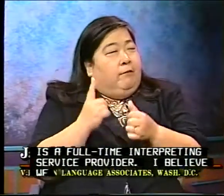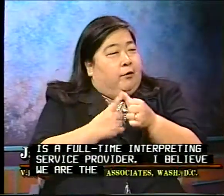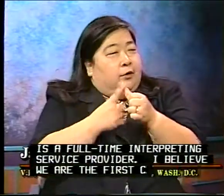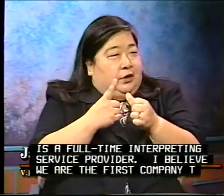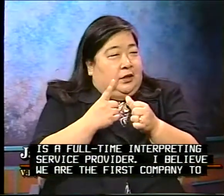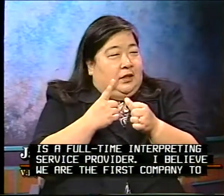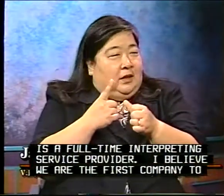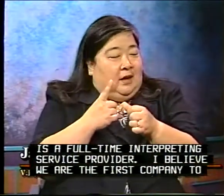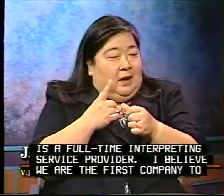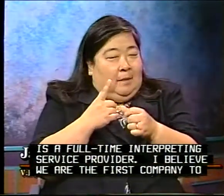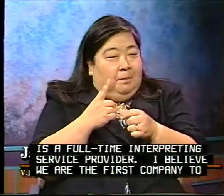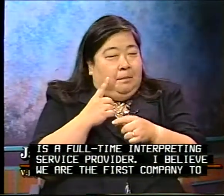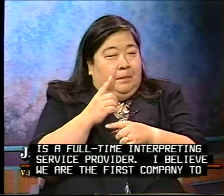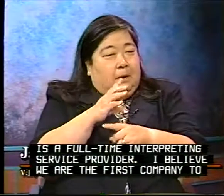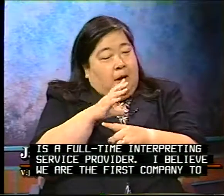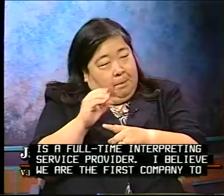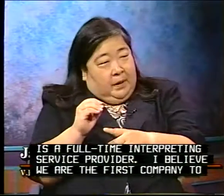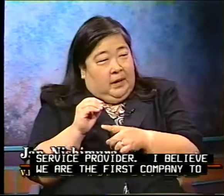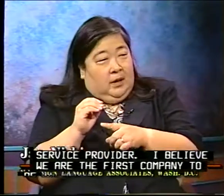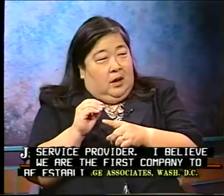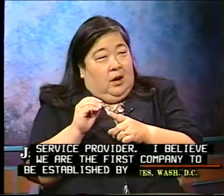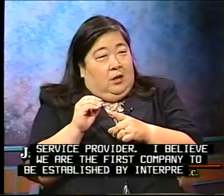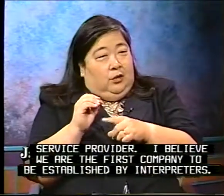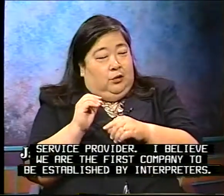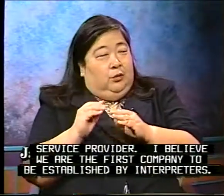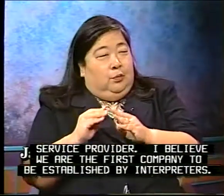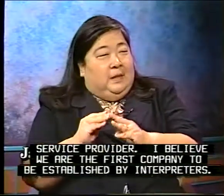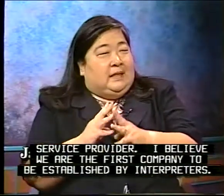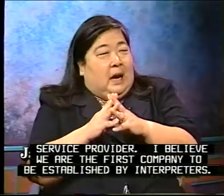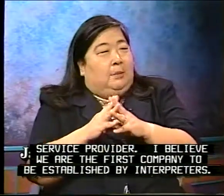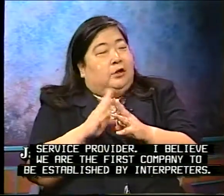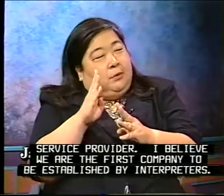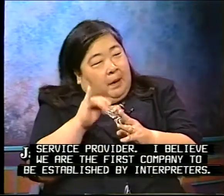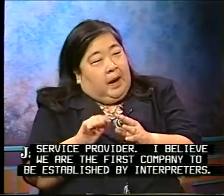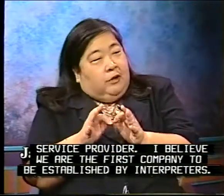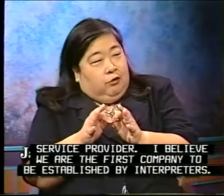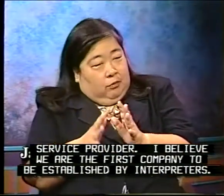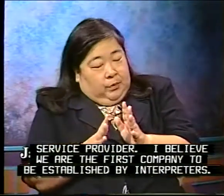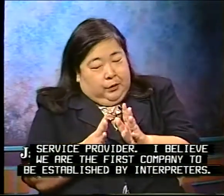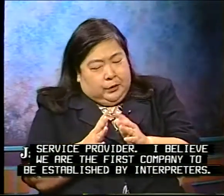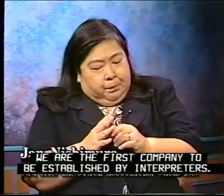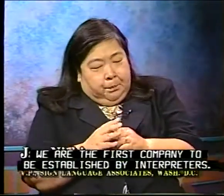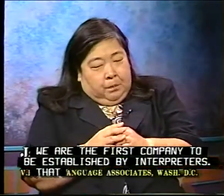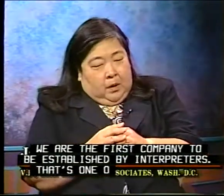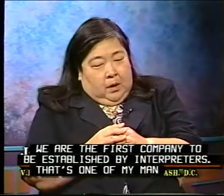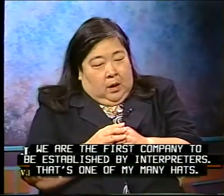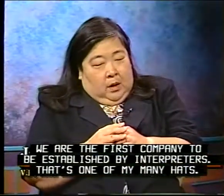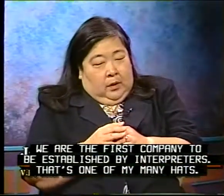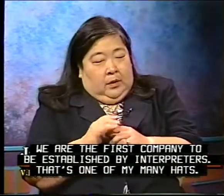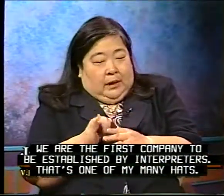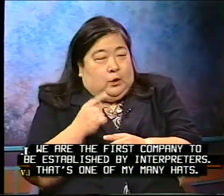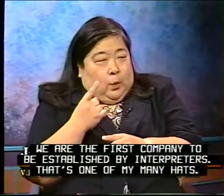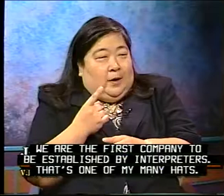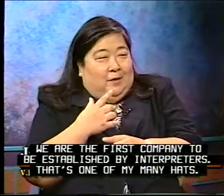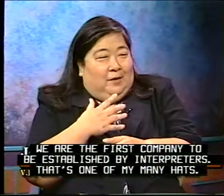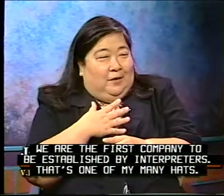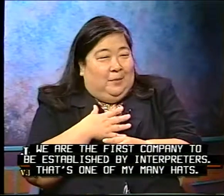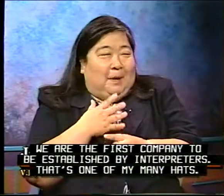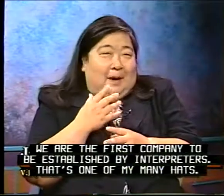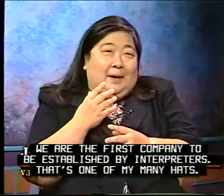first company to be established by interpreters. That's one of my